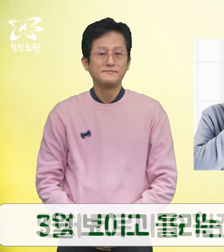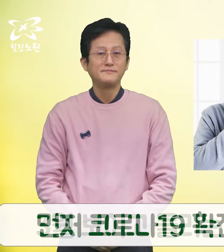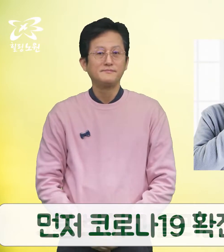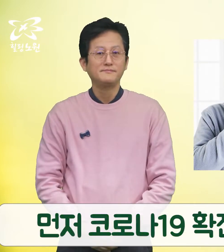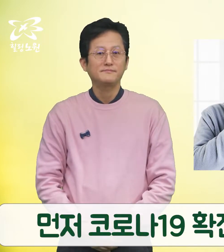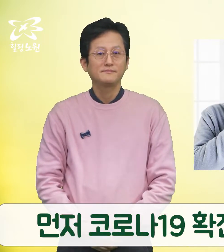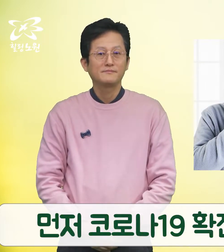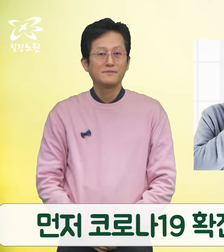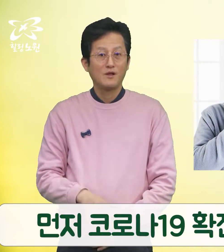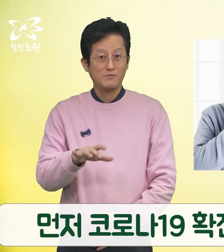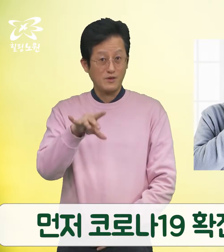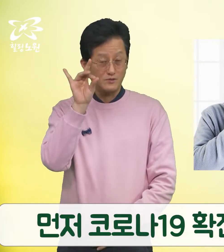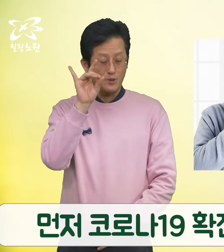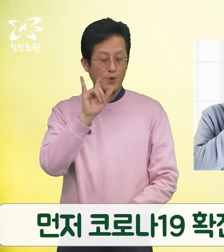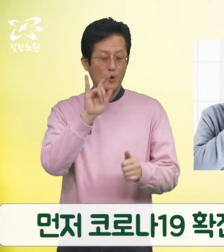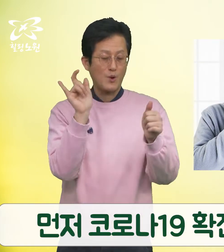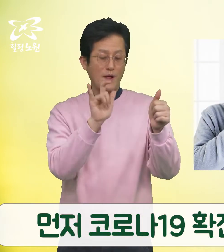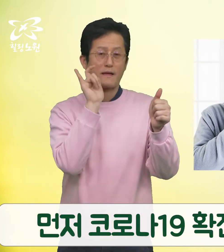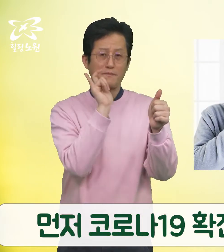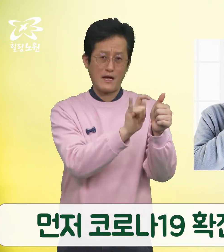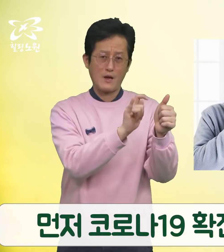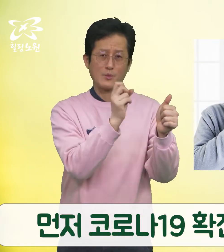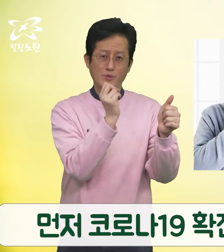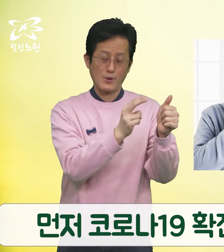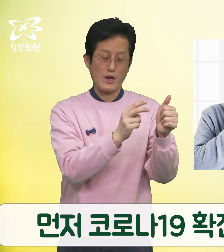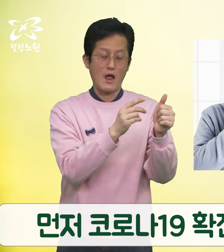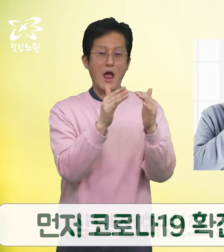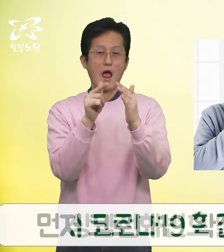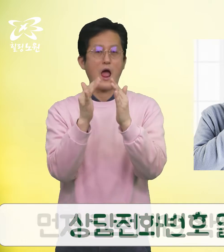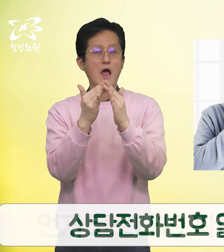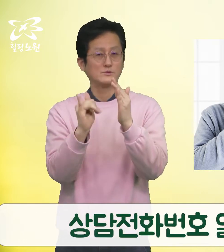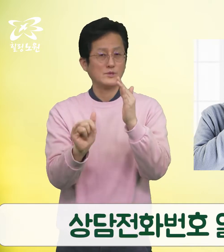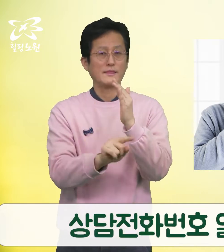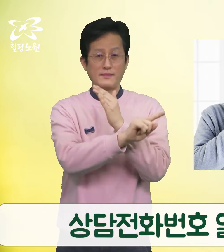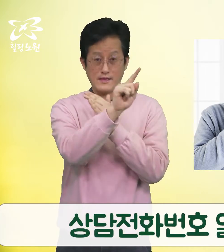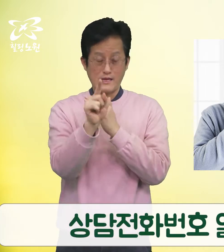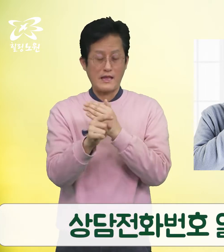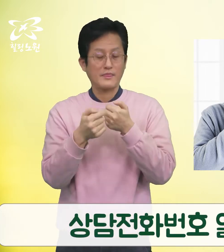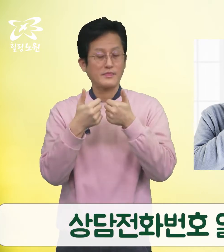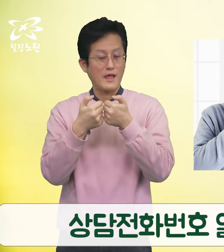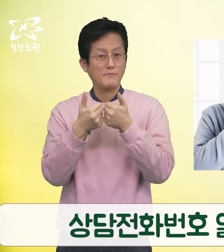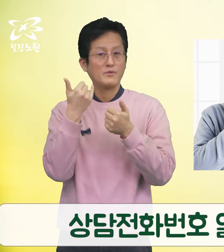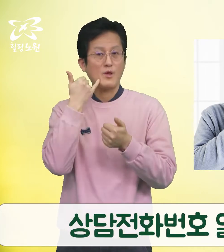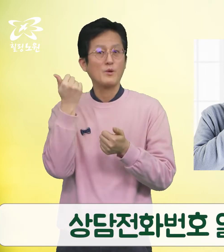먼저, 코로나19 확진자와 동거가족 상담 전화번호입니다.